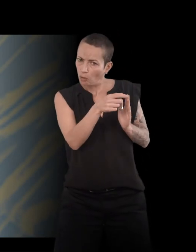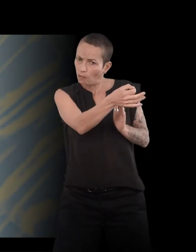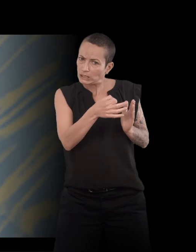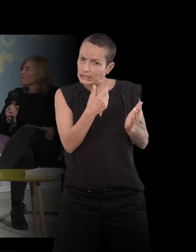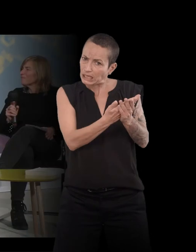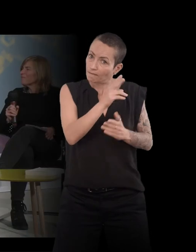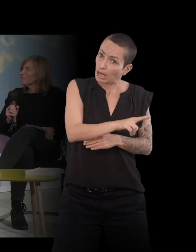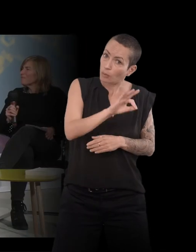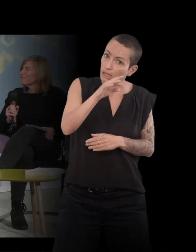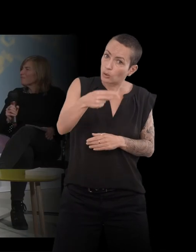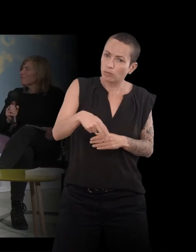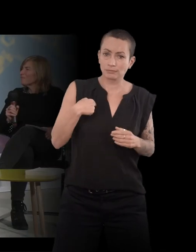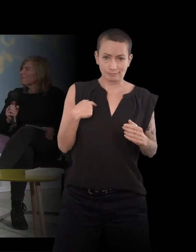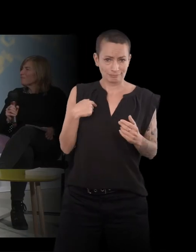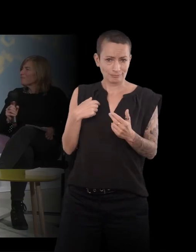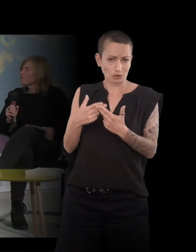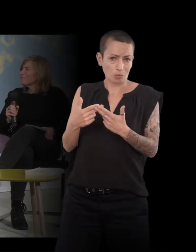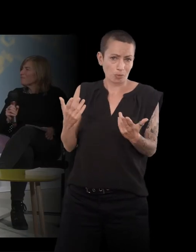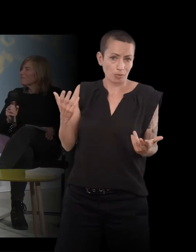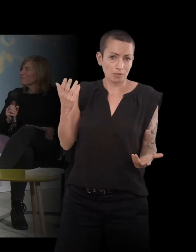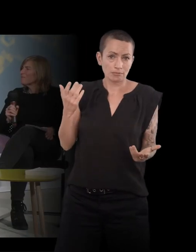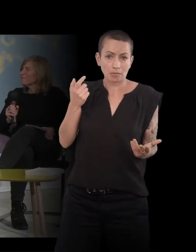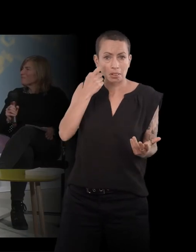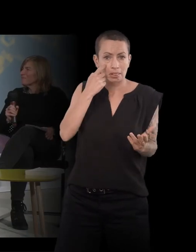si vous lisez le titre, il y marqué roman. C'est un roman.